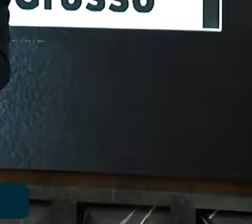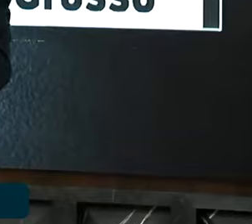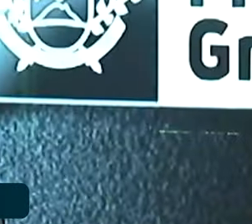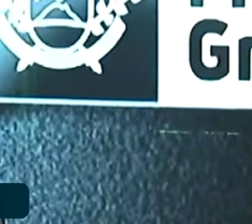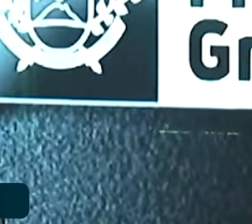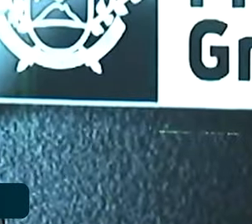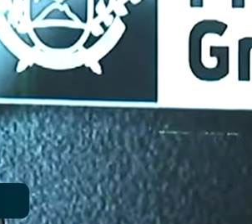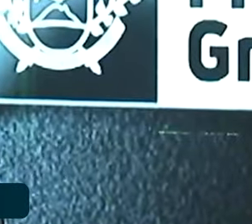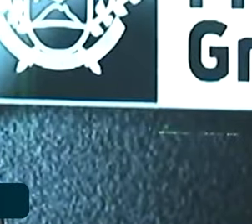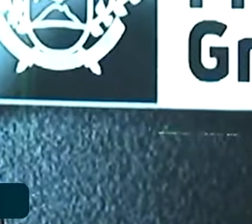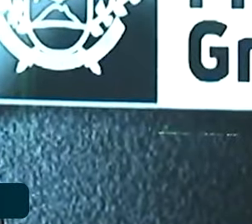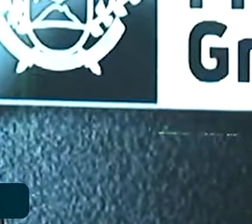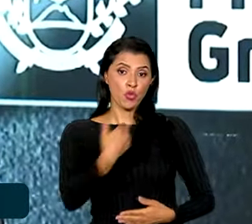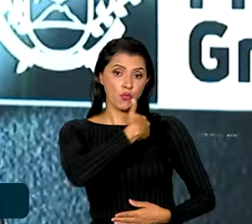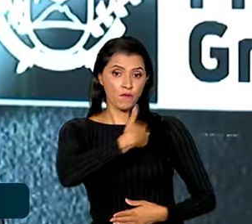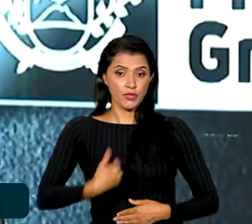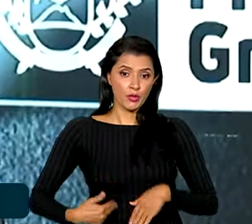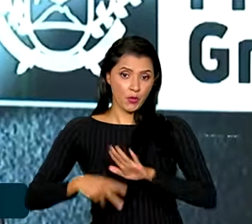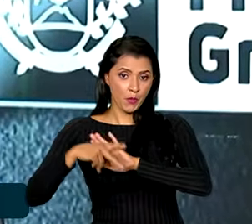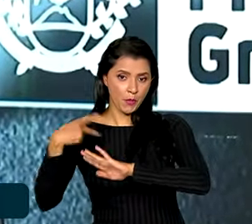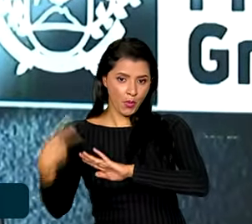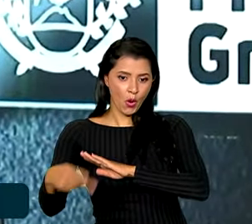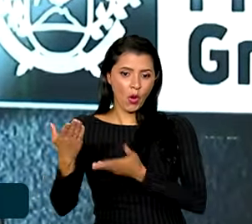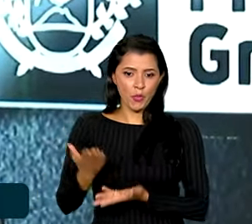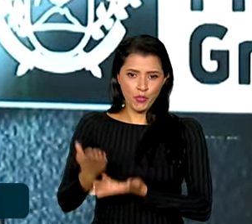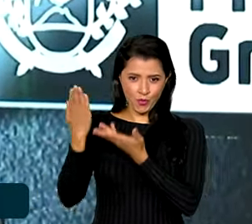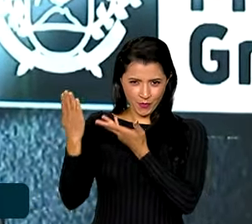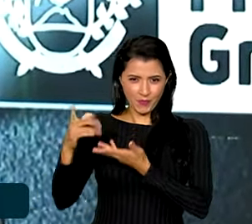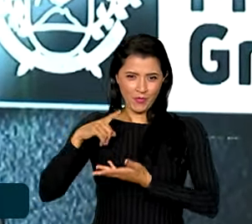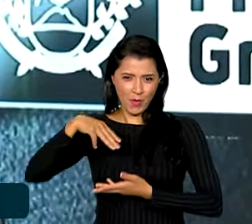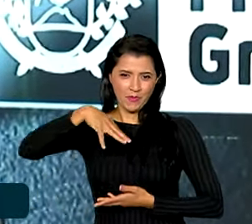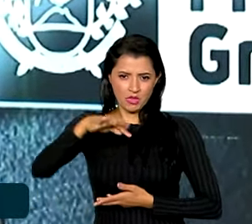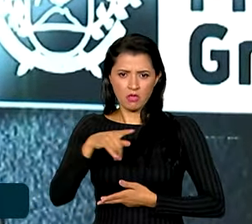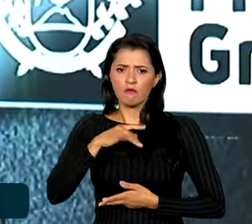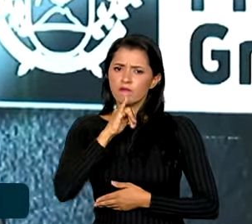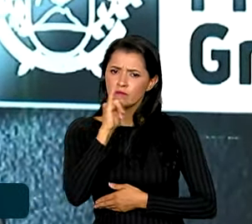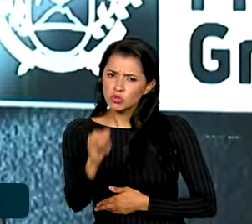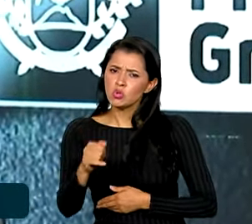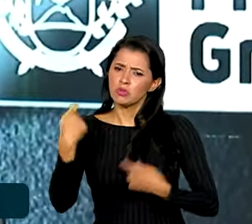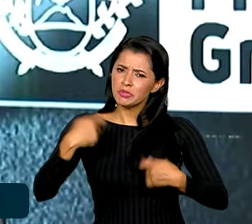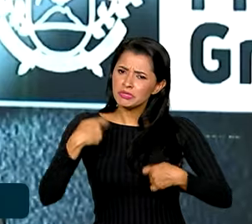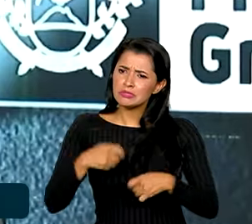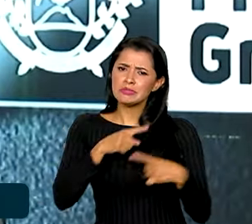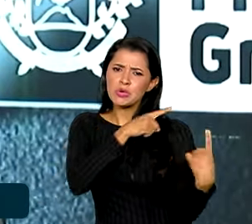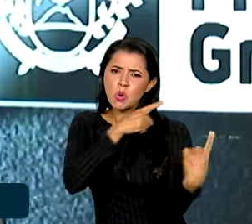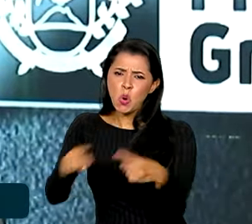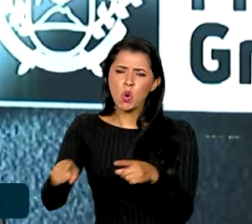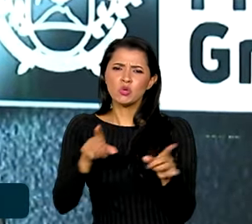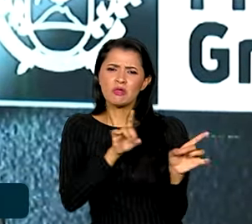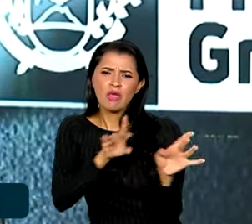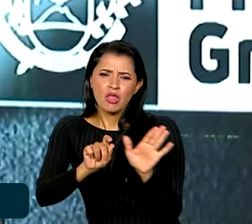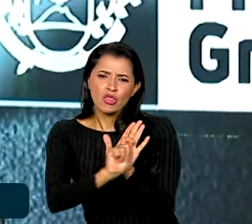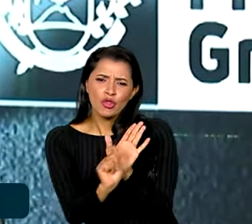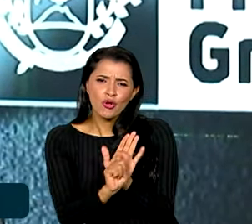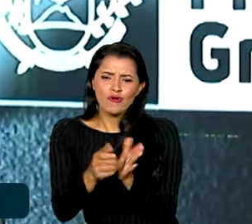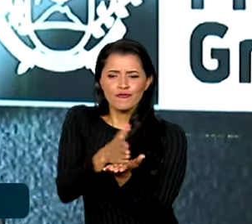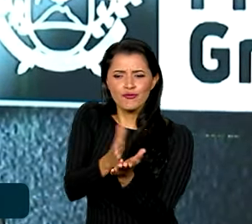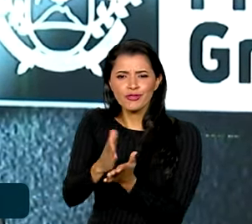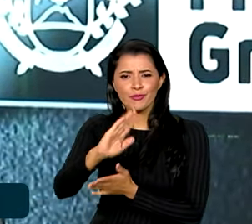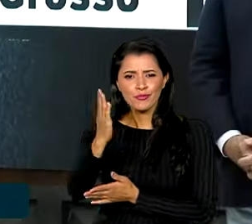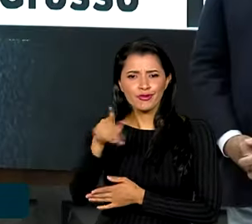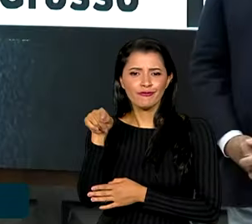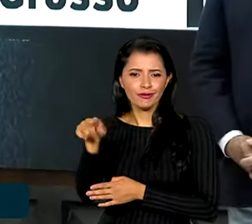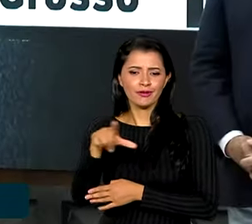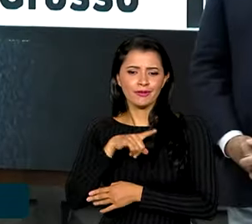polícia. Governador do Mato Grosso, Mauro Mendes, reforçou a necessidade do combate ao narcotráfico nas fronteiras com a